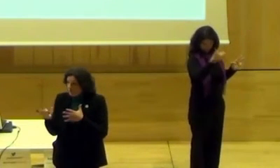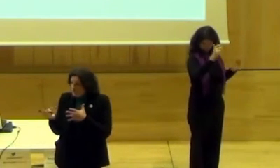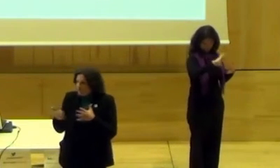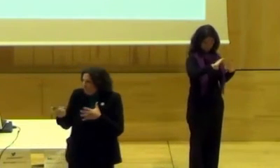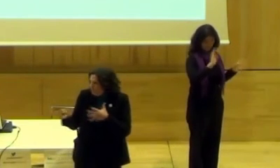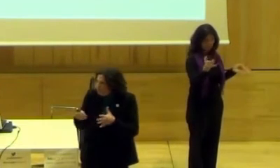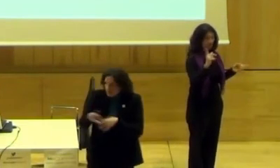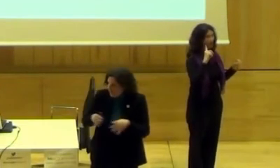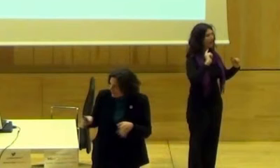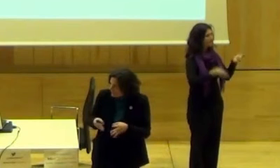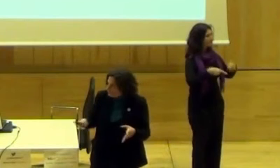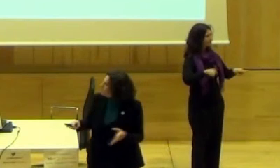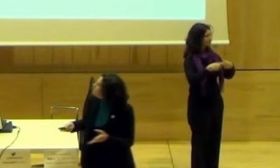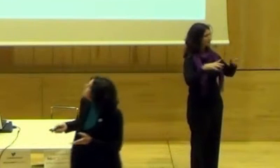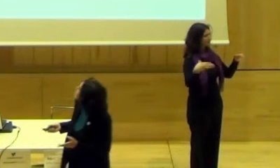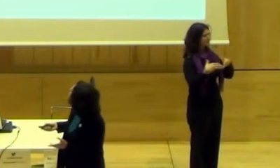Y no solo en bandas mixtas.